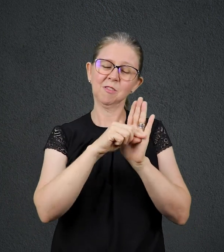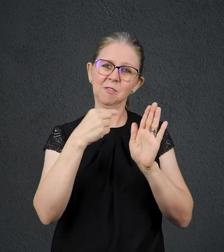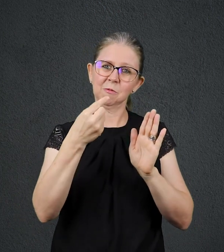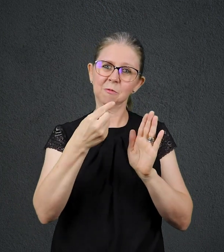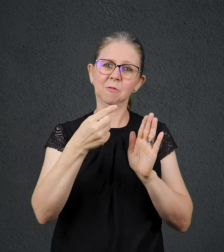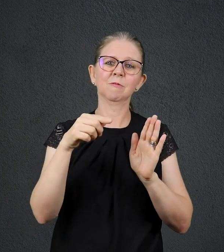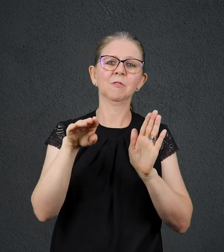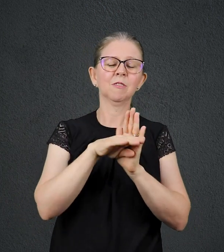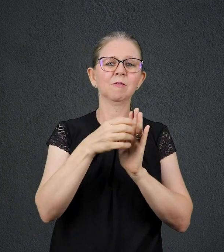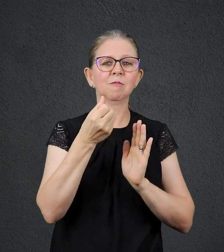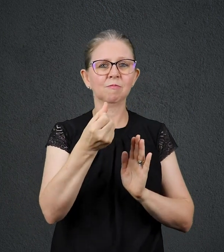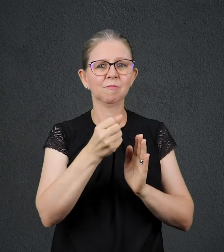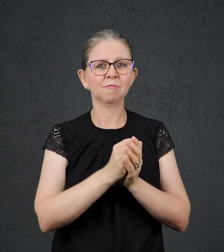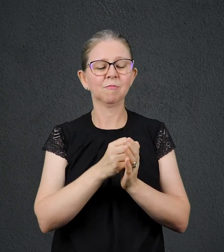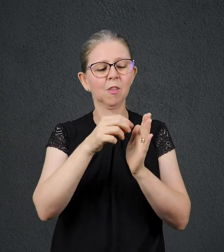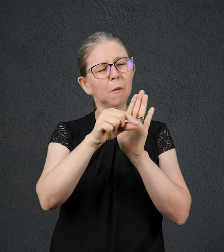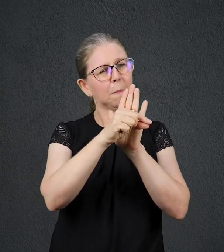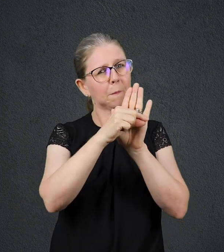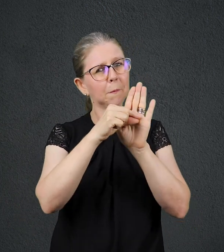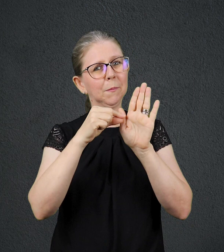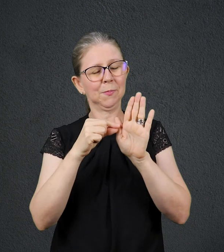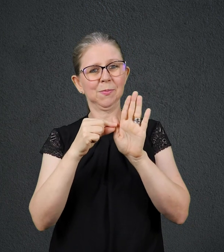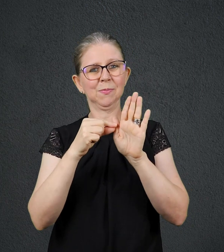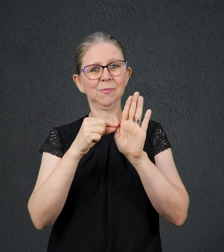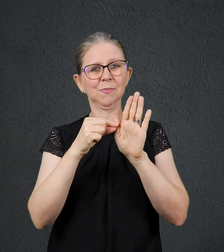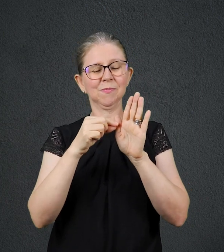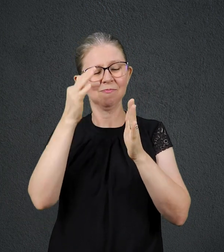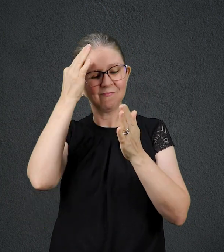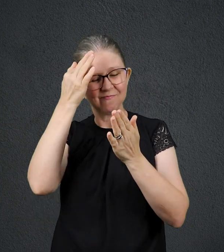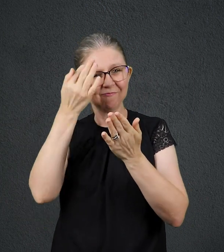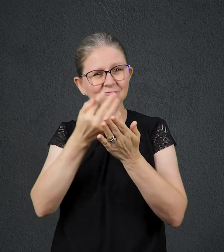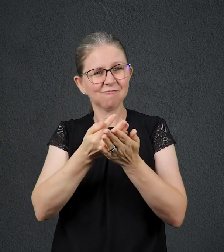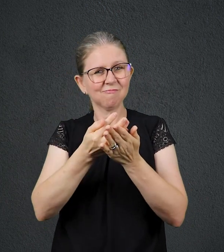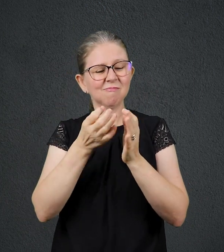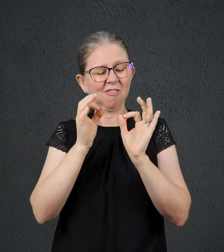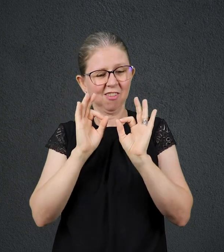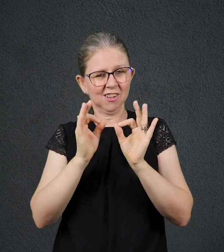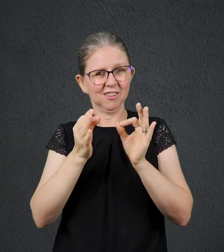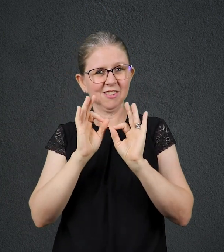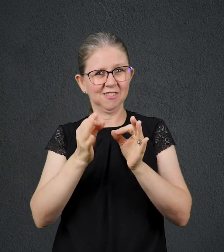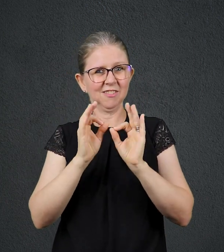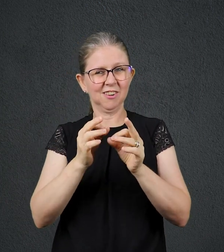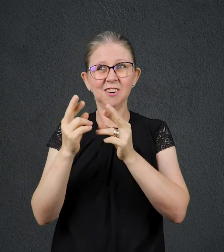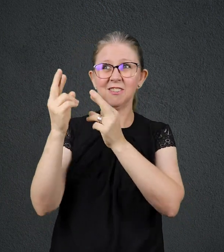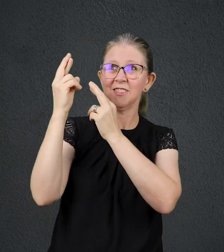Versículo em destaque. A fé é a certeza daquilo que esperamos e a prova das coisas que não vemos.